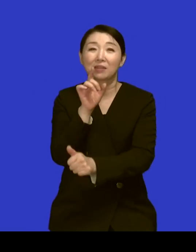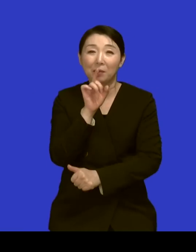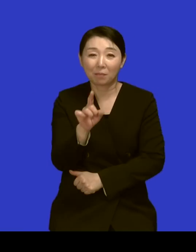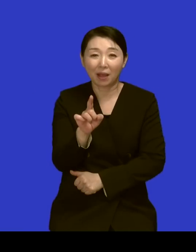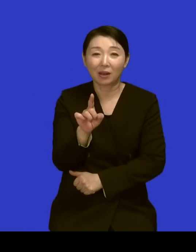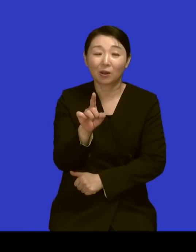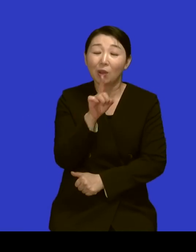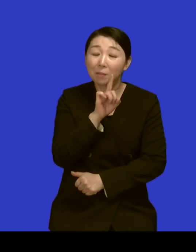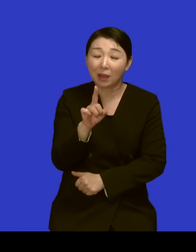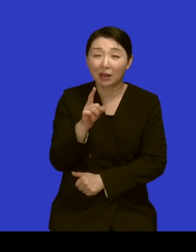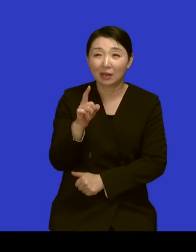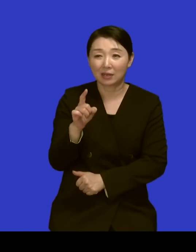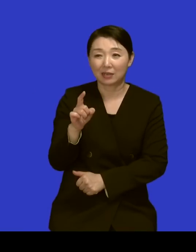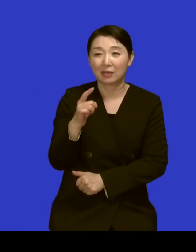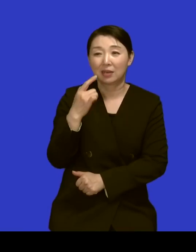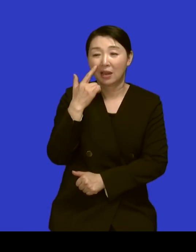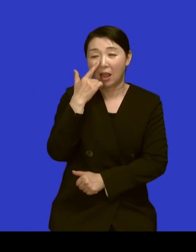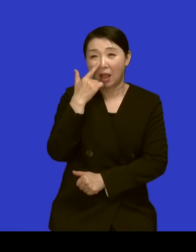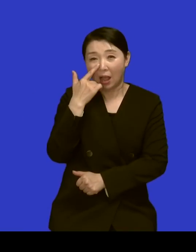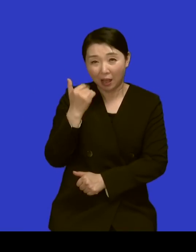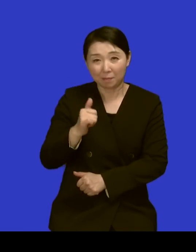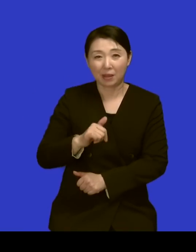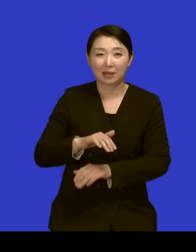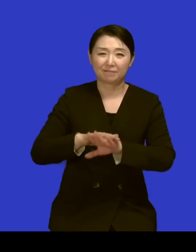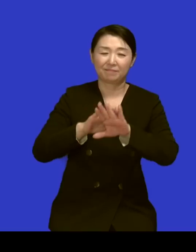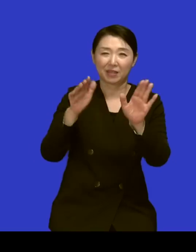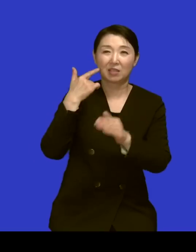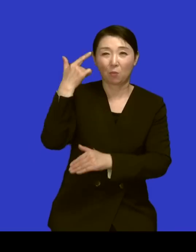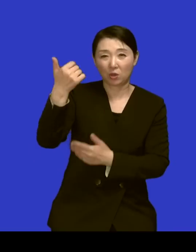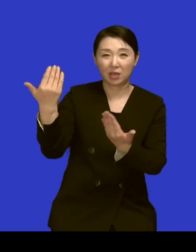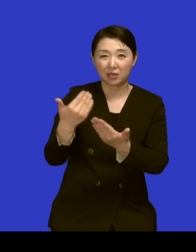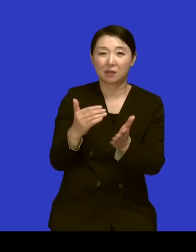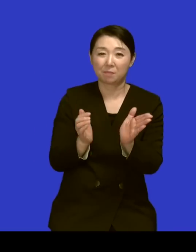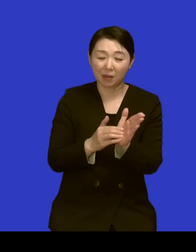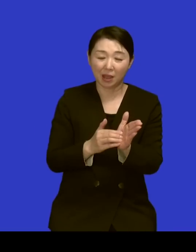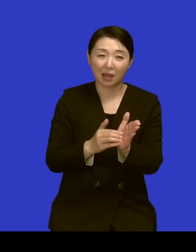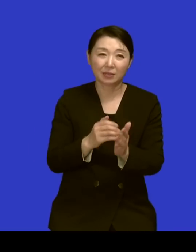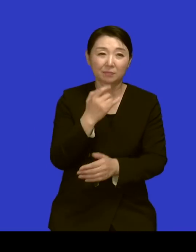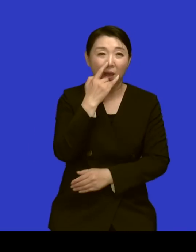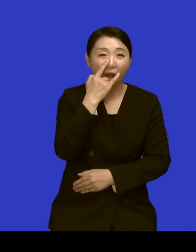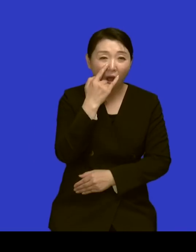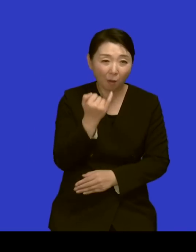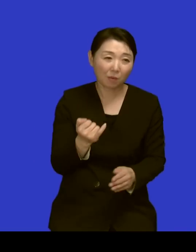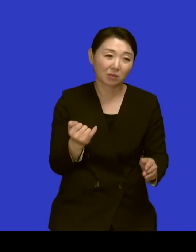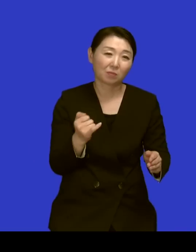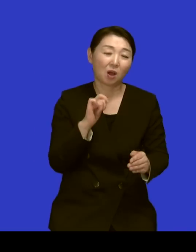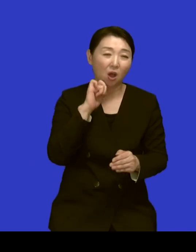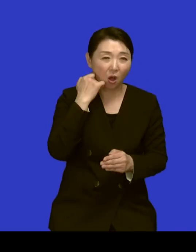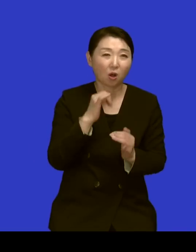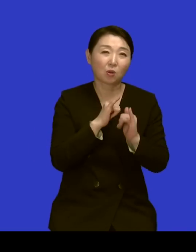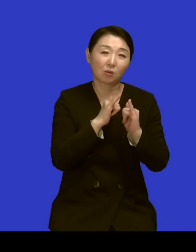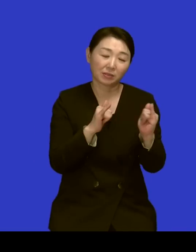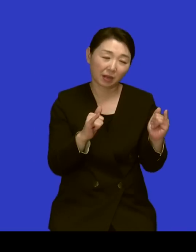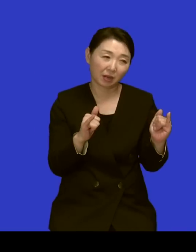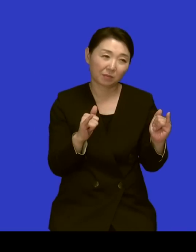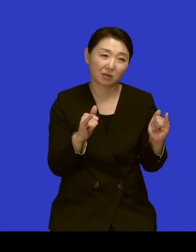하시지만 어머님은 어려운 사람들을 뭐 식량을 갖다 준다 이렇게 도와주는 일을 아무도 모르게 해야